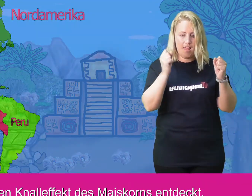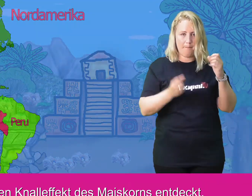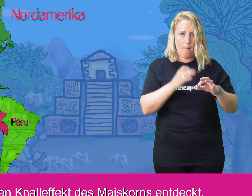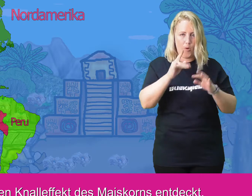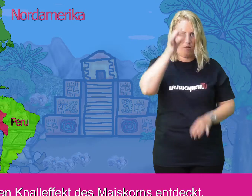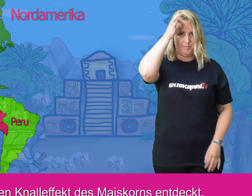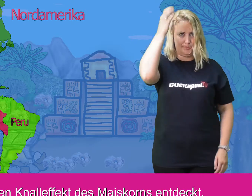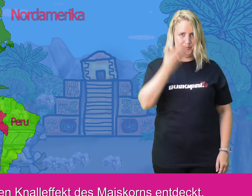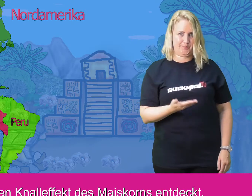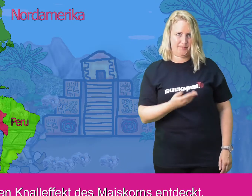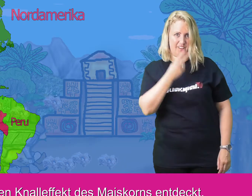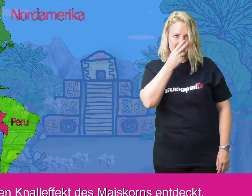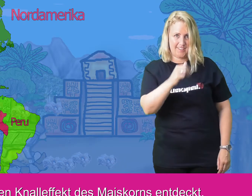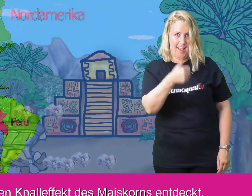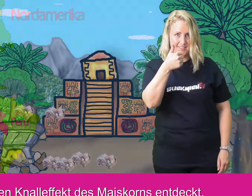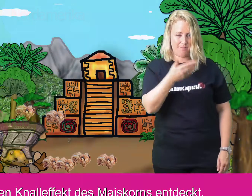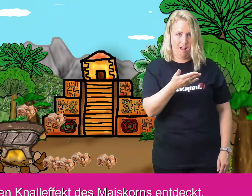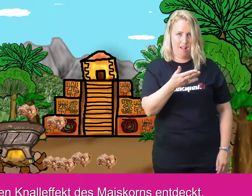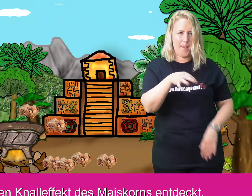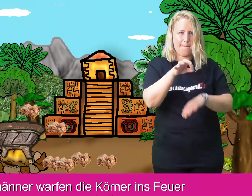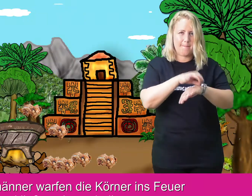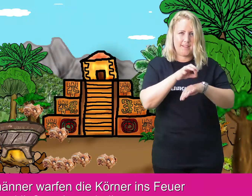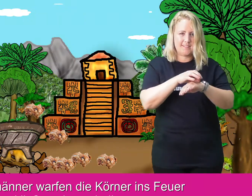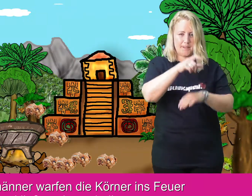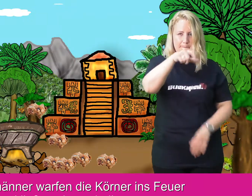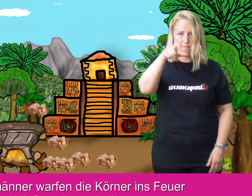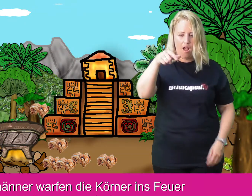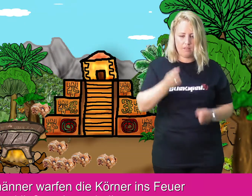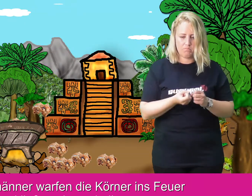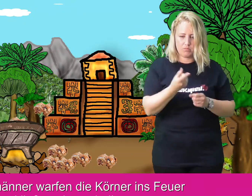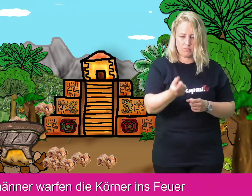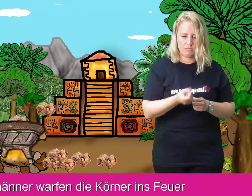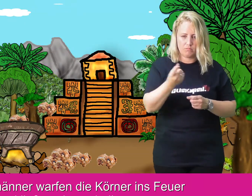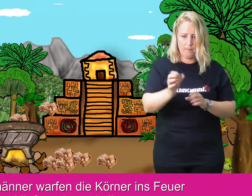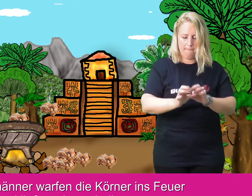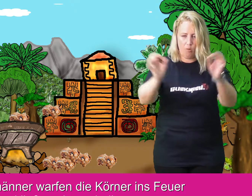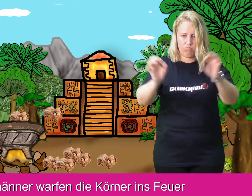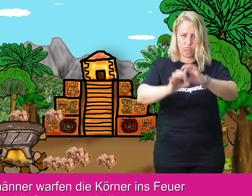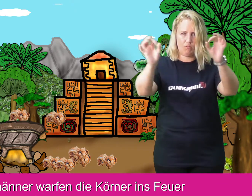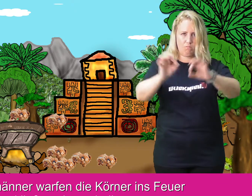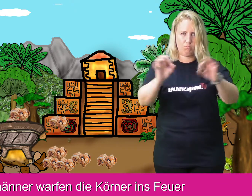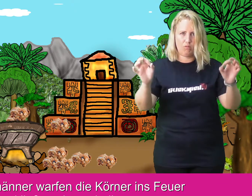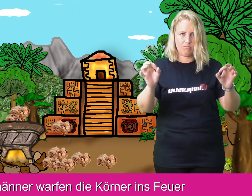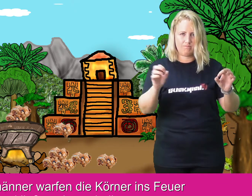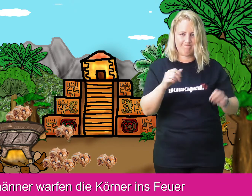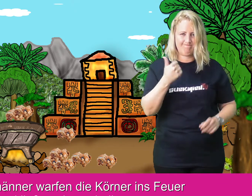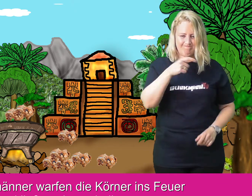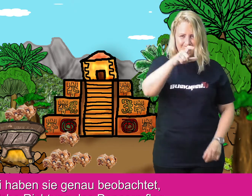Die haben den Knalleffekt des Maiskorns entdeckt. Medizinmänner warfen die Körner ins Feuer und ließen sie explodieren.